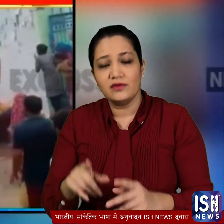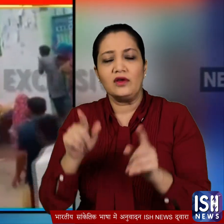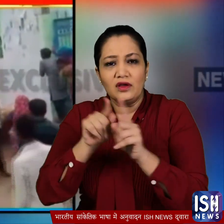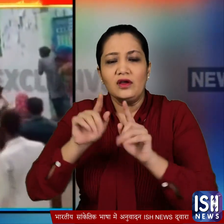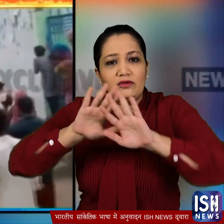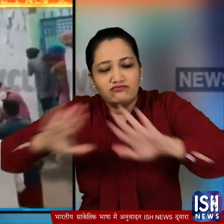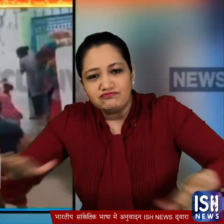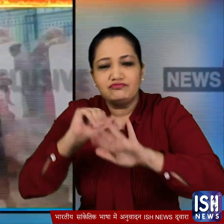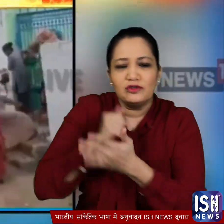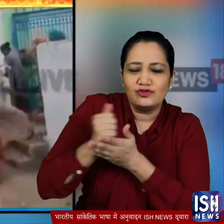खत्म कराने में जुटी रही